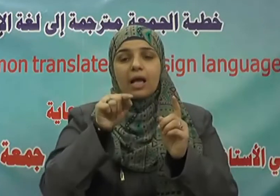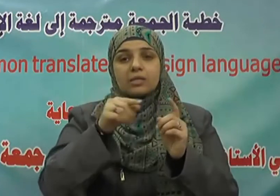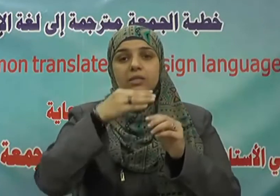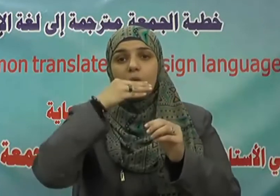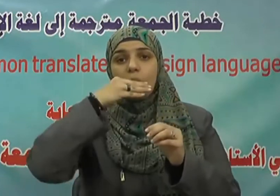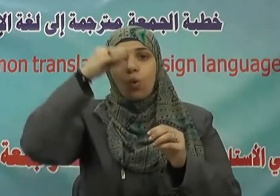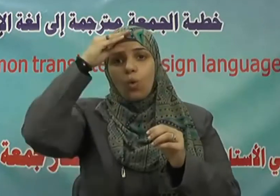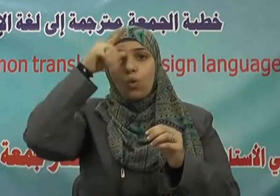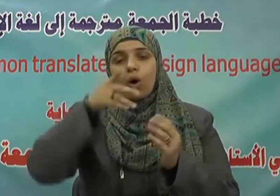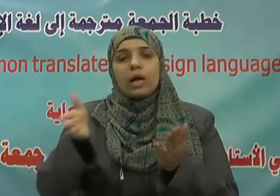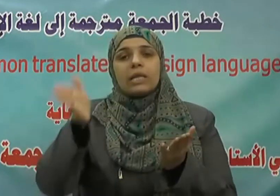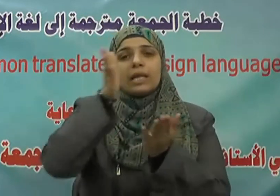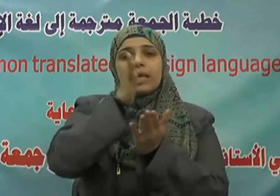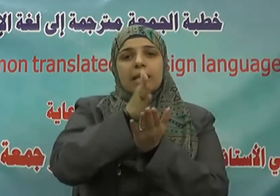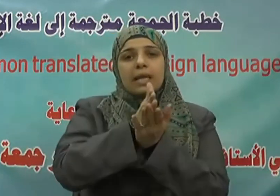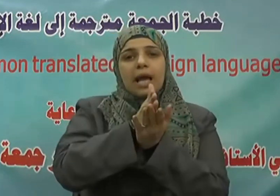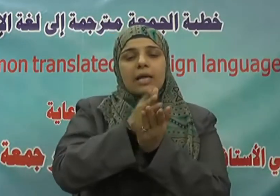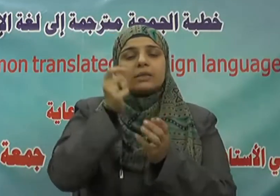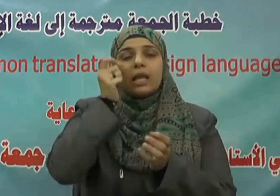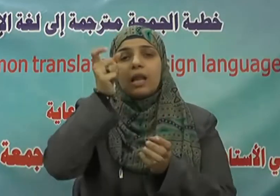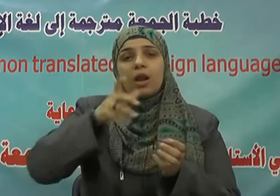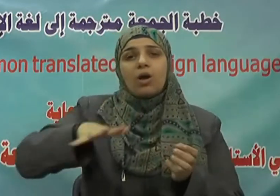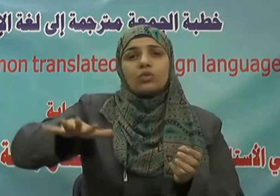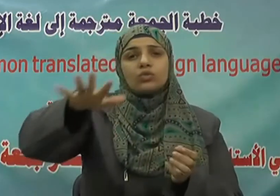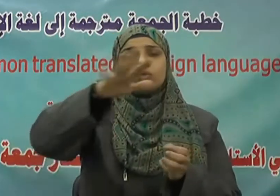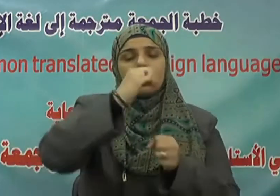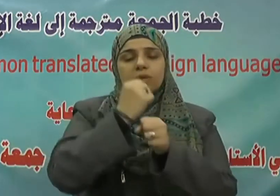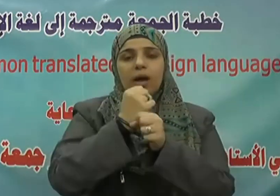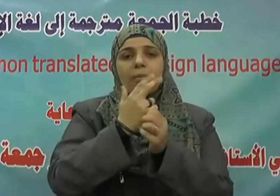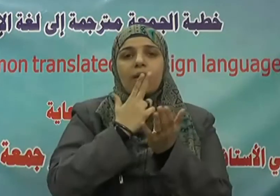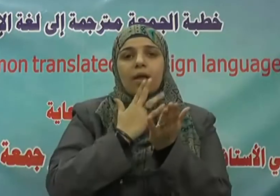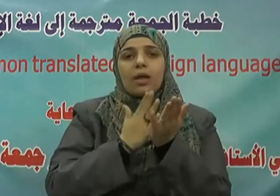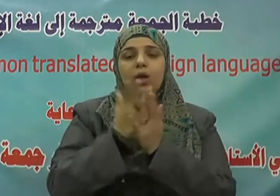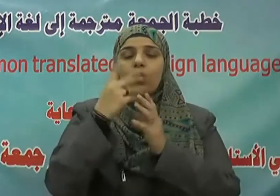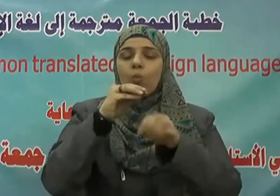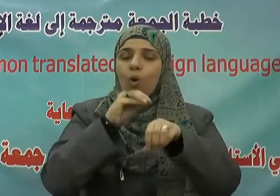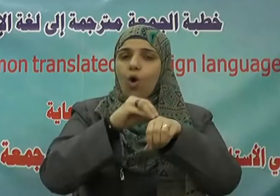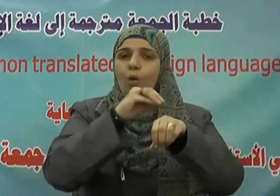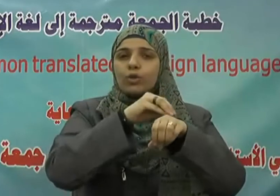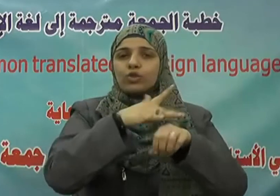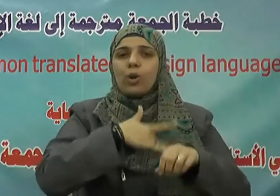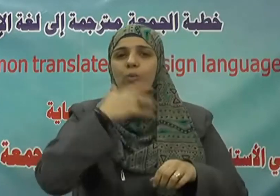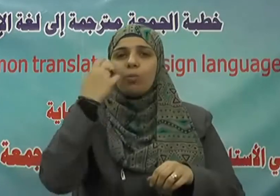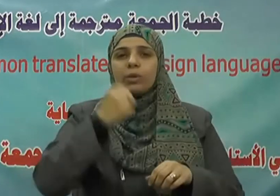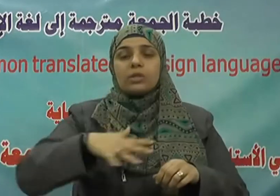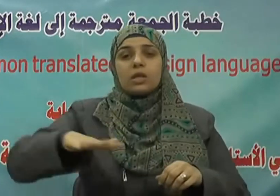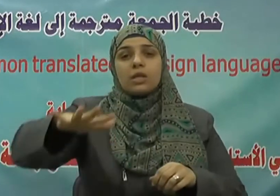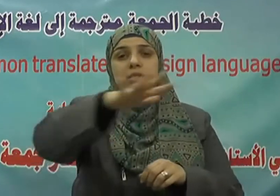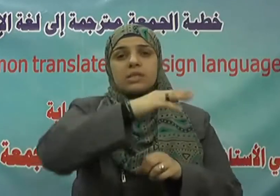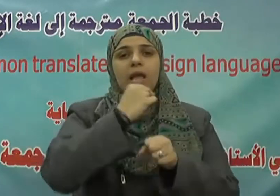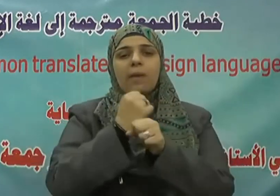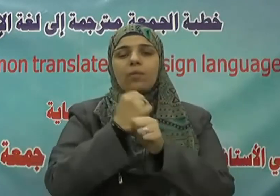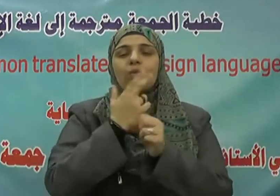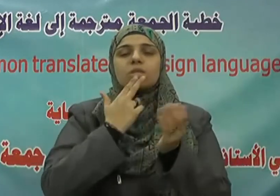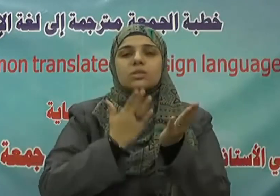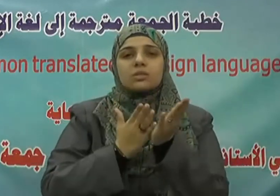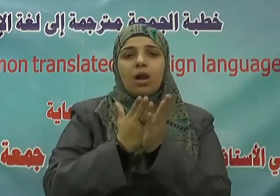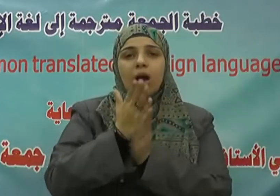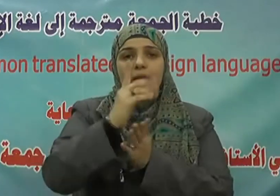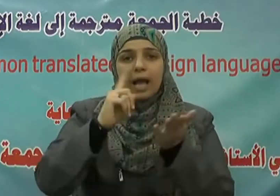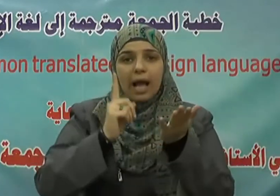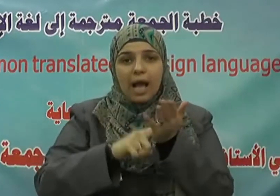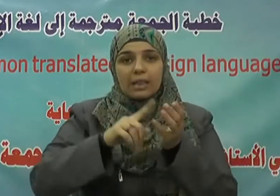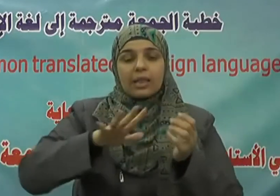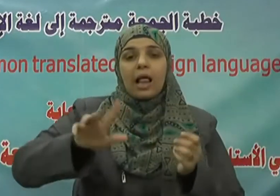للتي هي أقوم ويبشر المؤمنين الذين يعملون الصالحات أن لهم